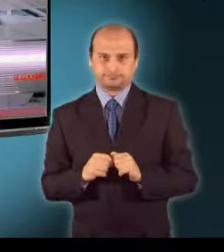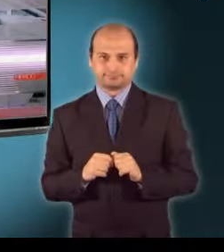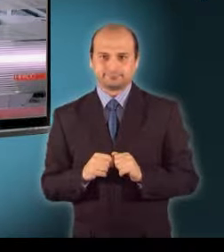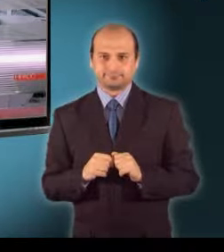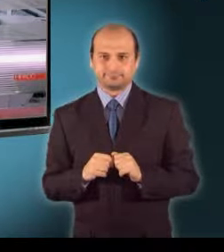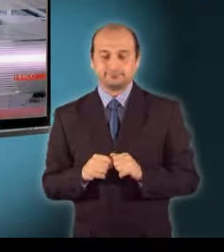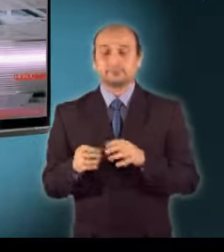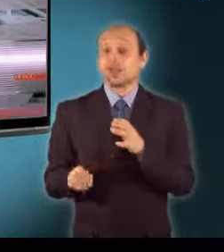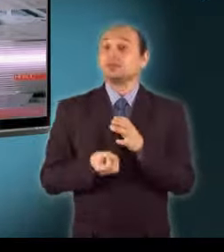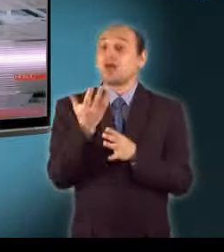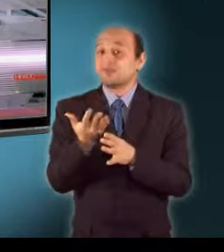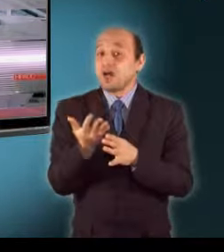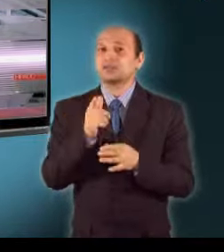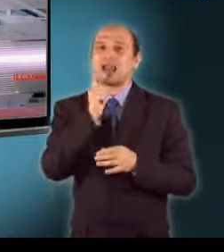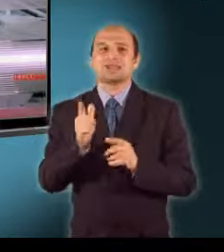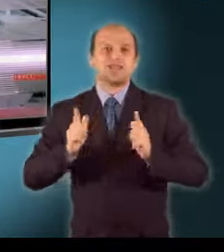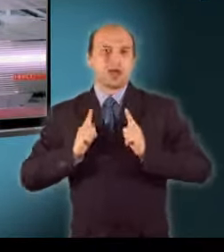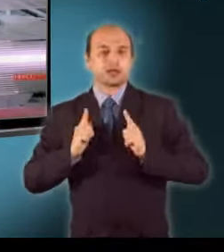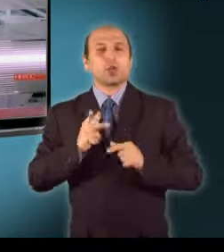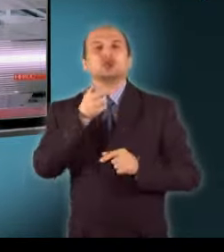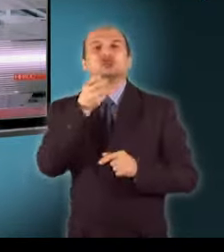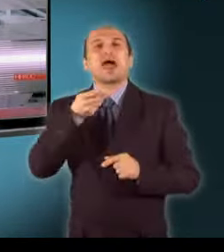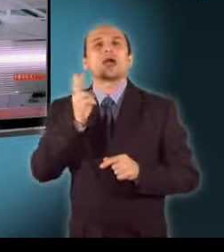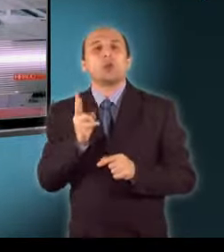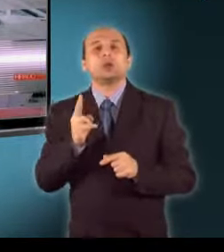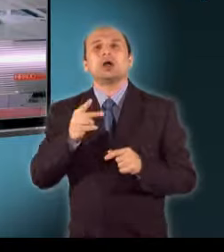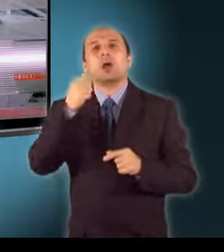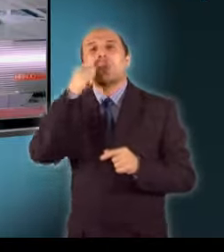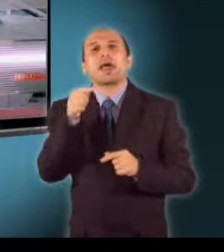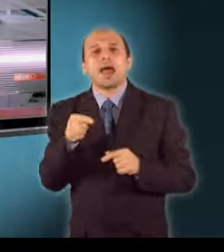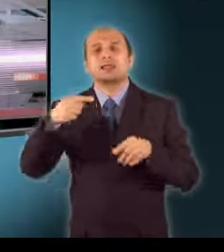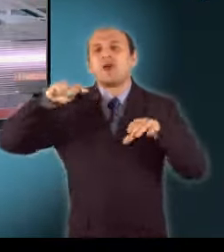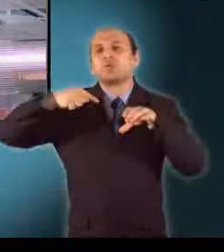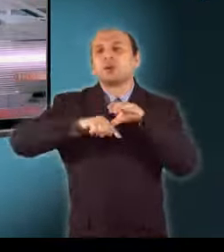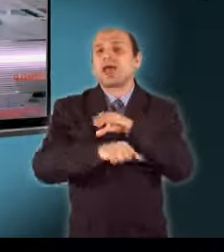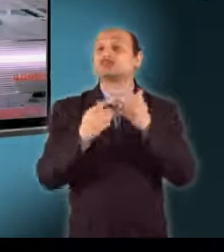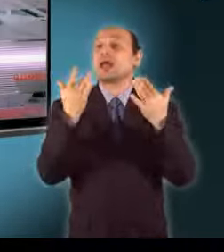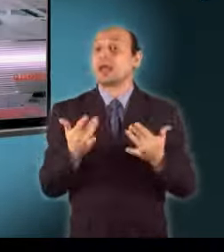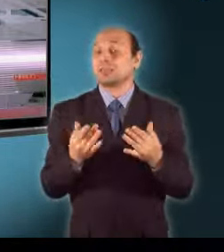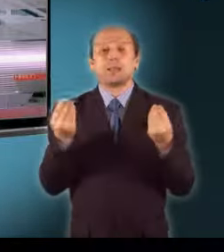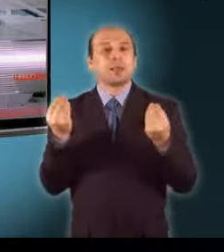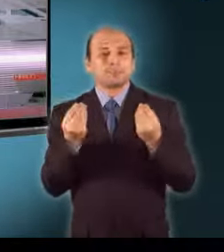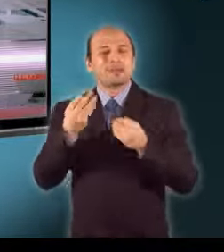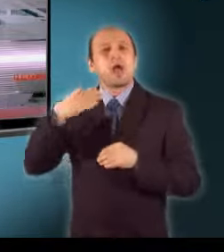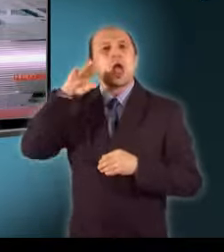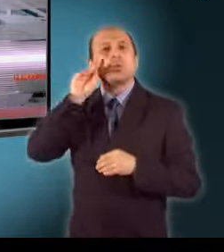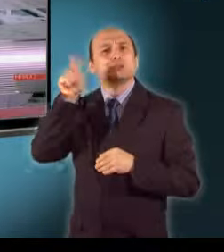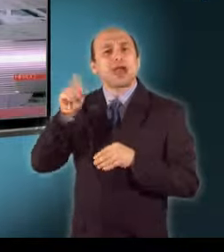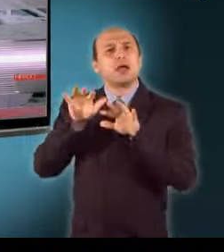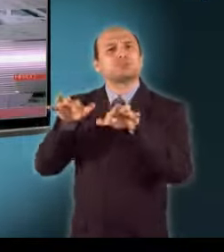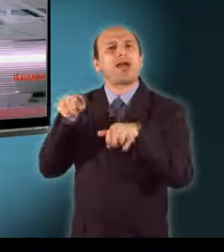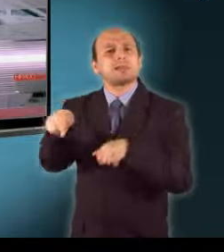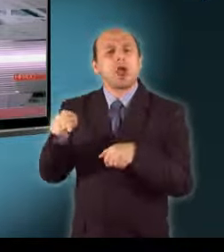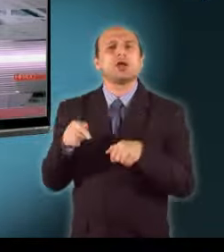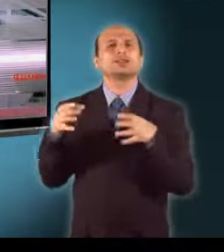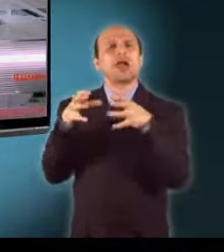várható a cserkúti uránfúrások eredménye. Egy Ausztrál bánya társaság vizsgálja a mecseki uránérc vagyont. A Pécs